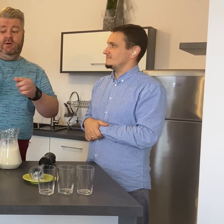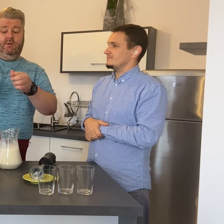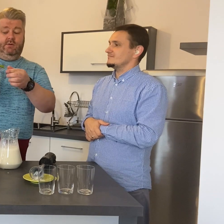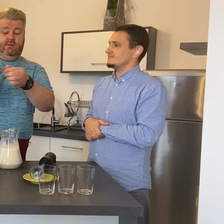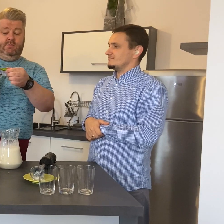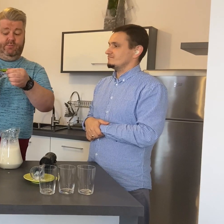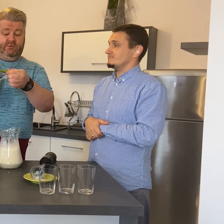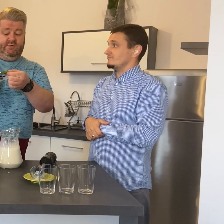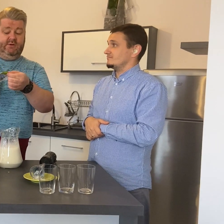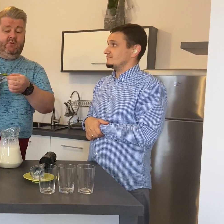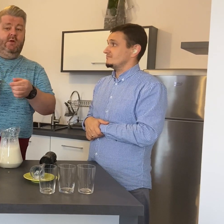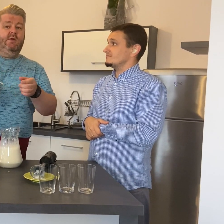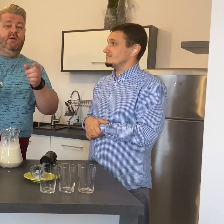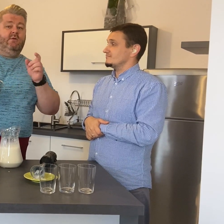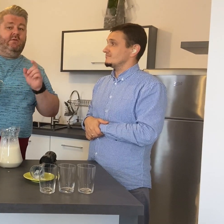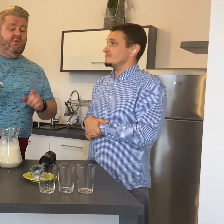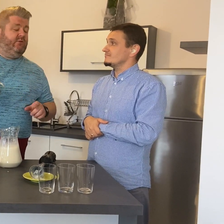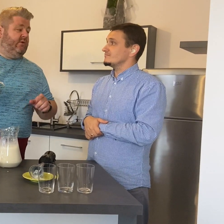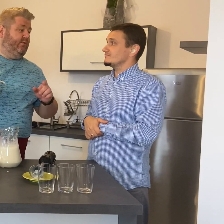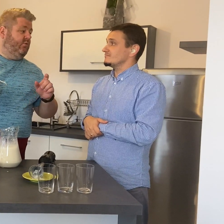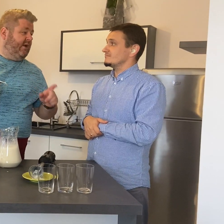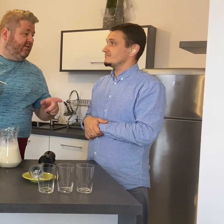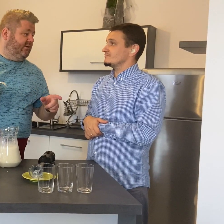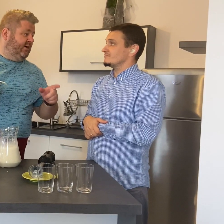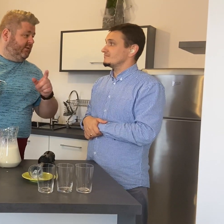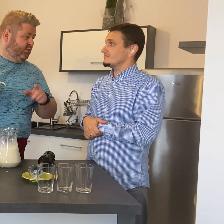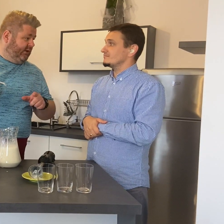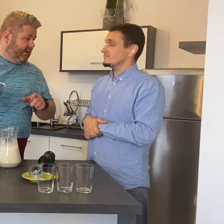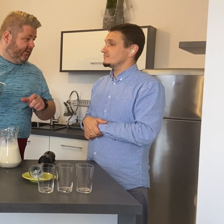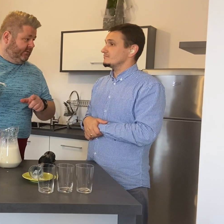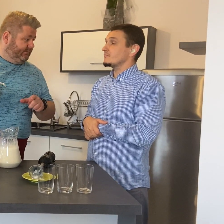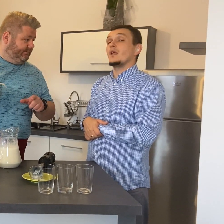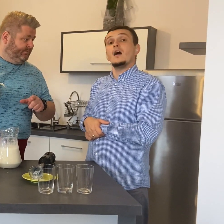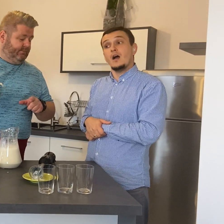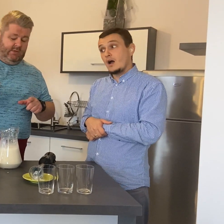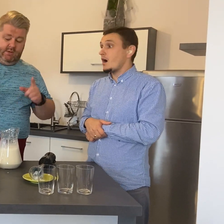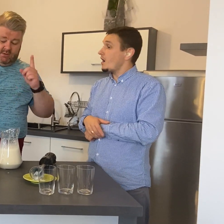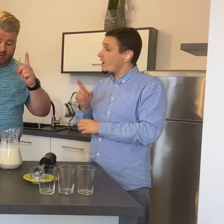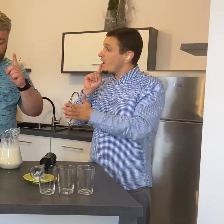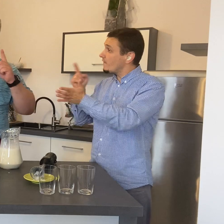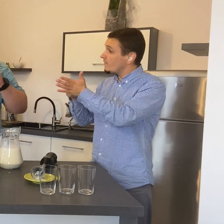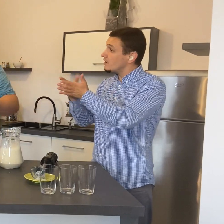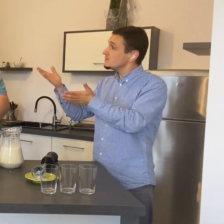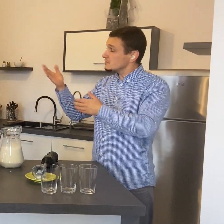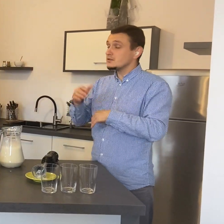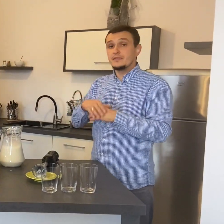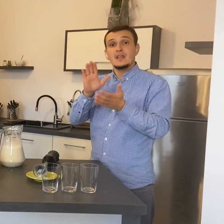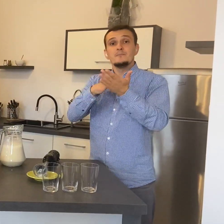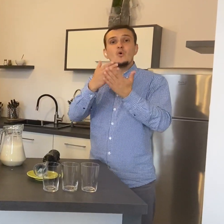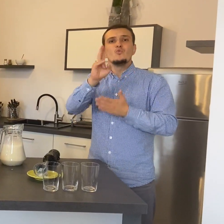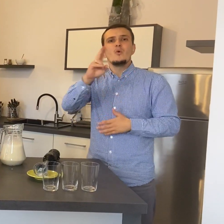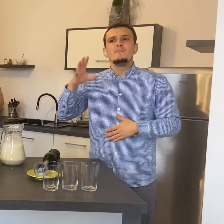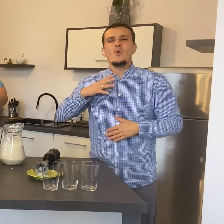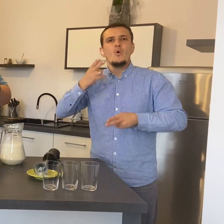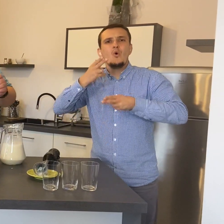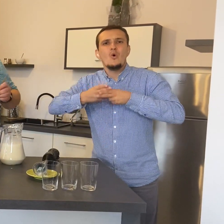spożywać. Zwłaszcza po kuracji antybiotykami. Jak ktoś jest poddany leczeniu antybiotykiem.